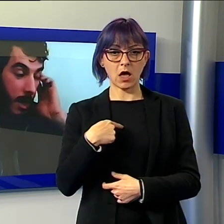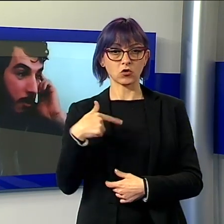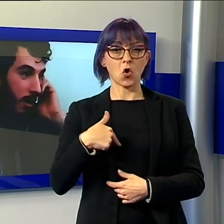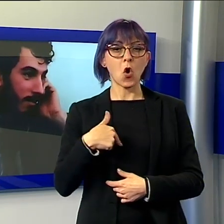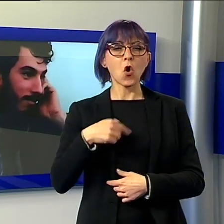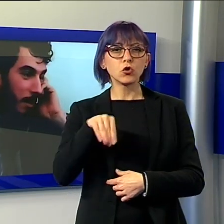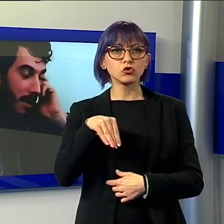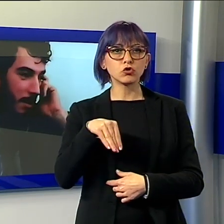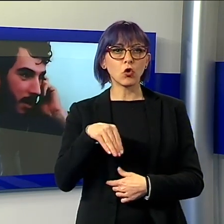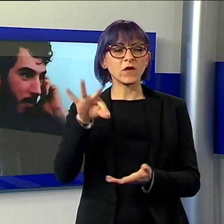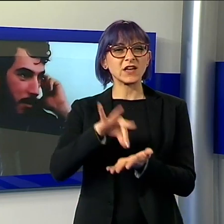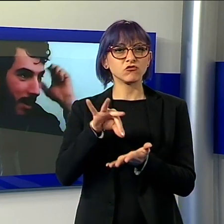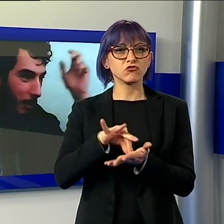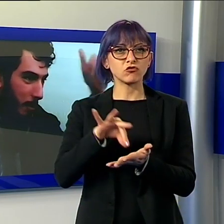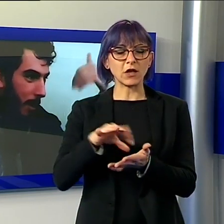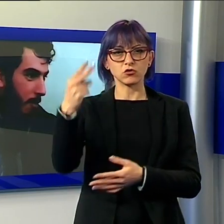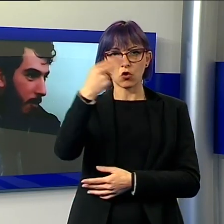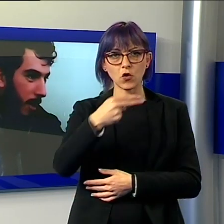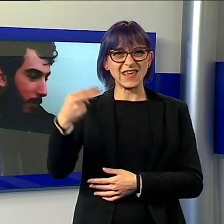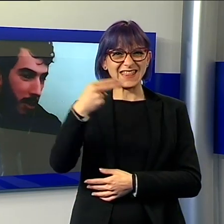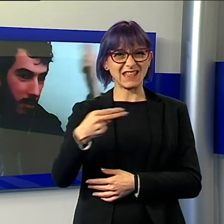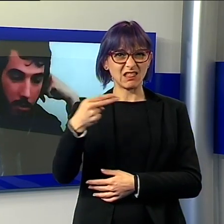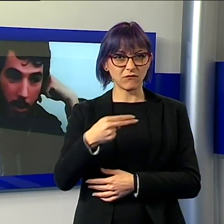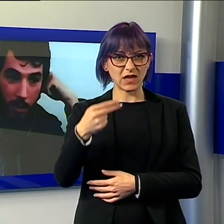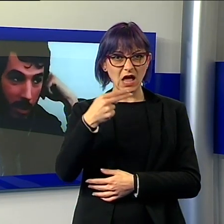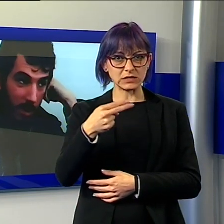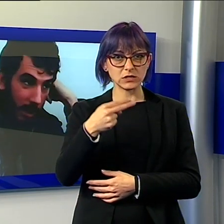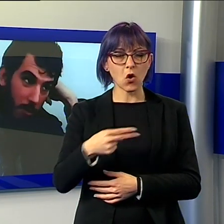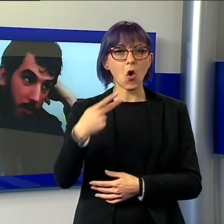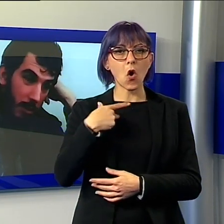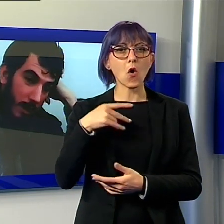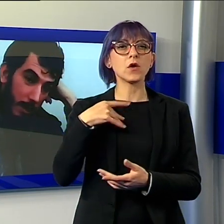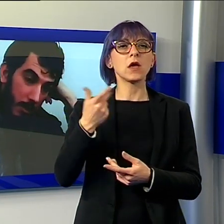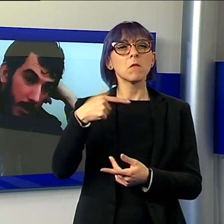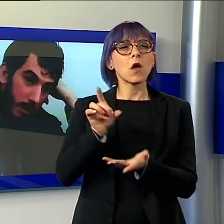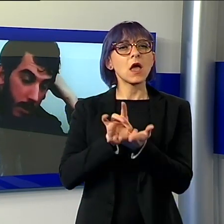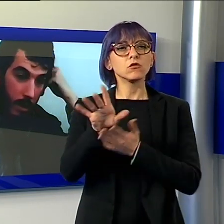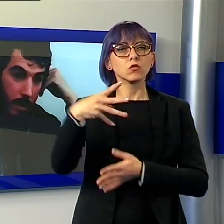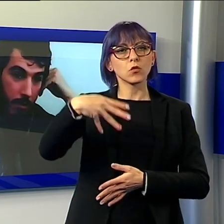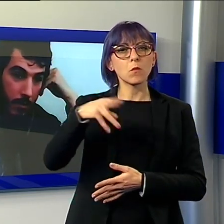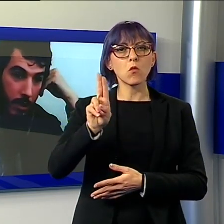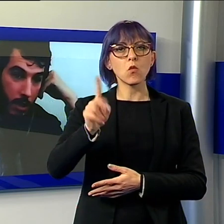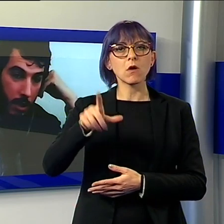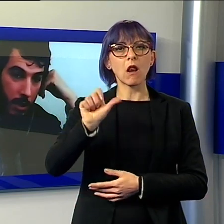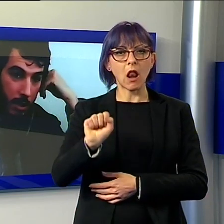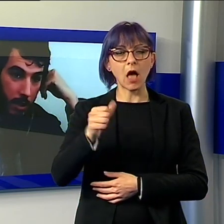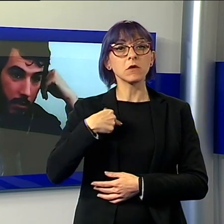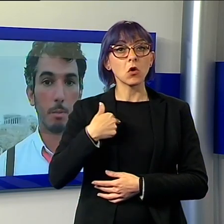espulsione di Mugla in regime di isolamento. I miei documenti sono in regola, ha detto ancora il regista, ma non mi ha permesso di